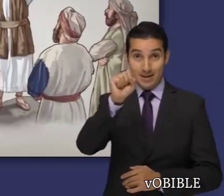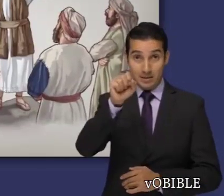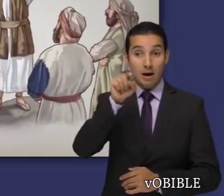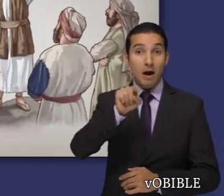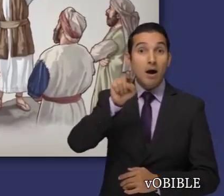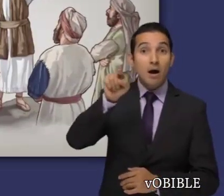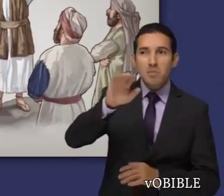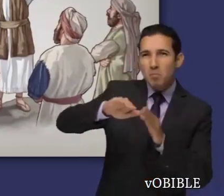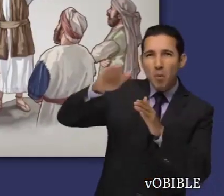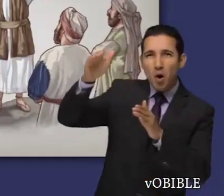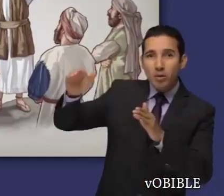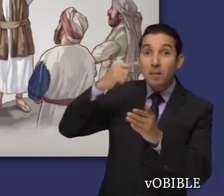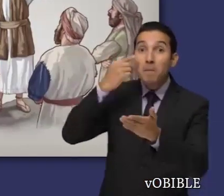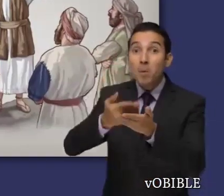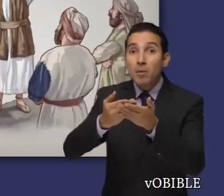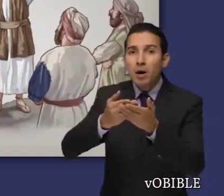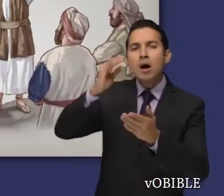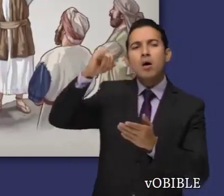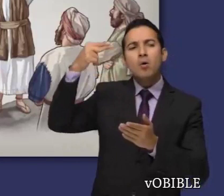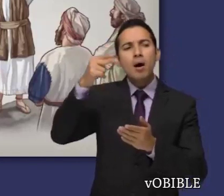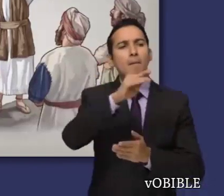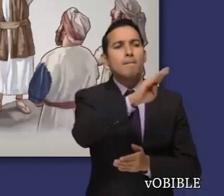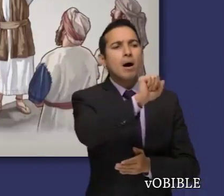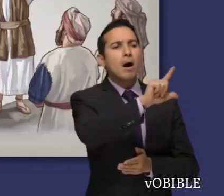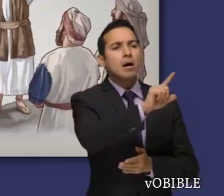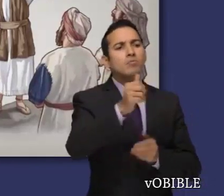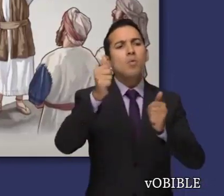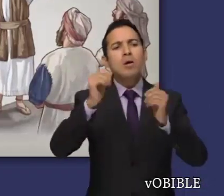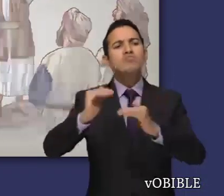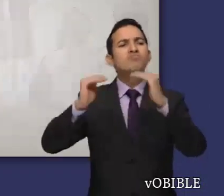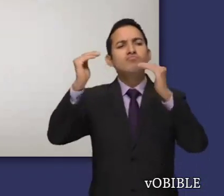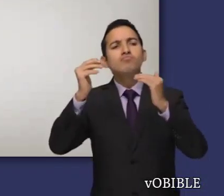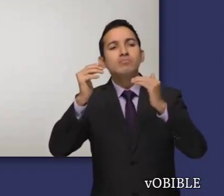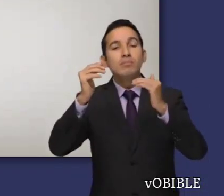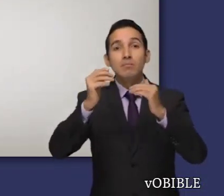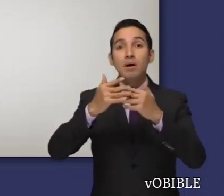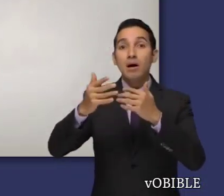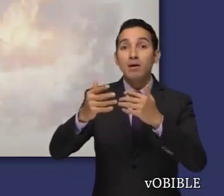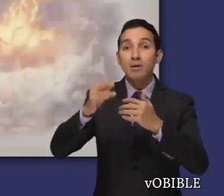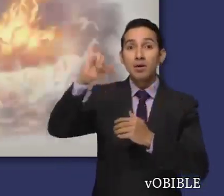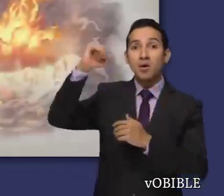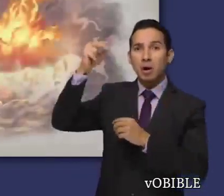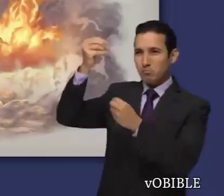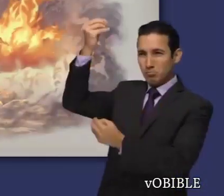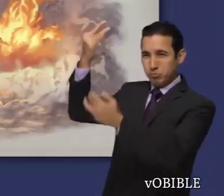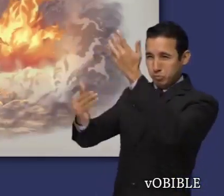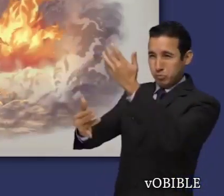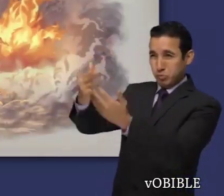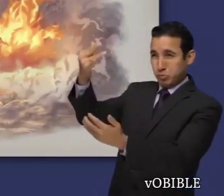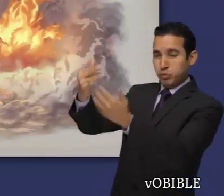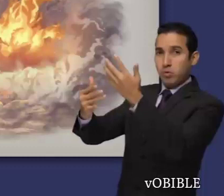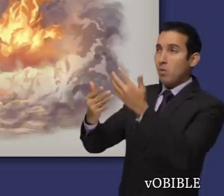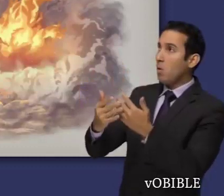Carmelo para hacer una prueba y que se vea quién es el Dios verdadero, Jehová o Baal. Jehová deja claro